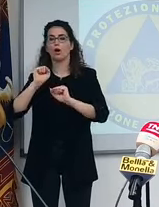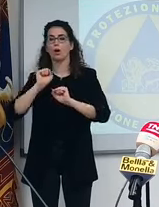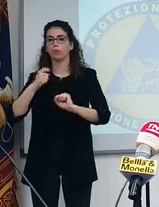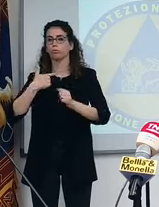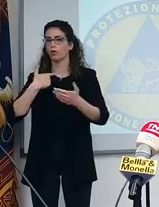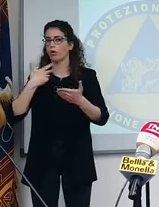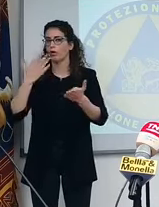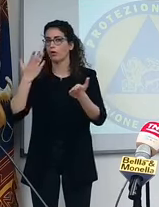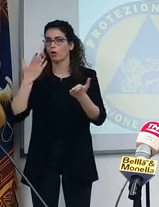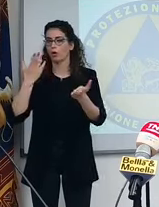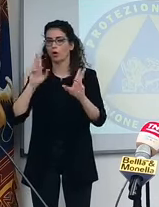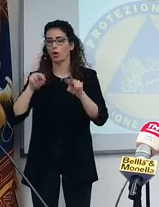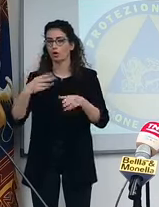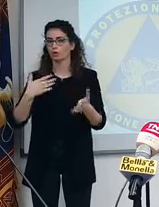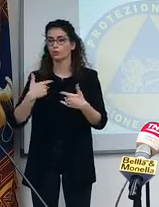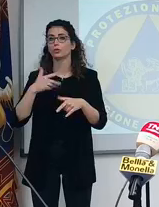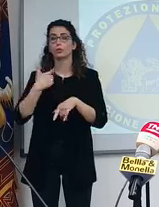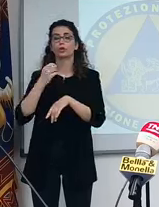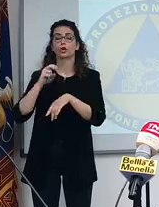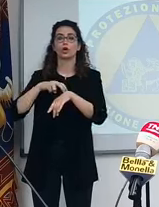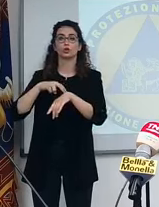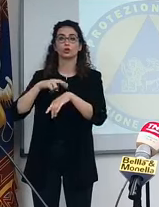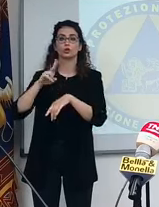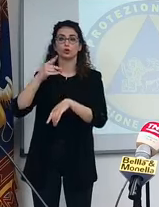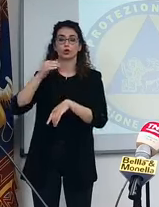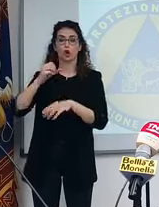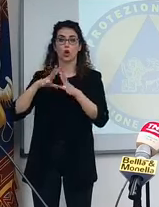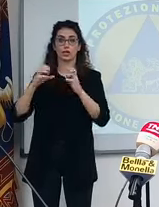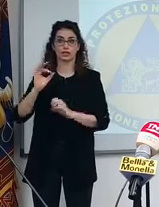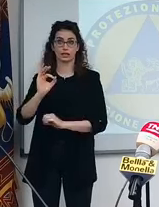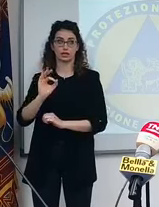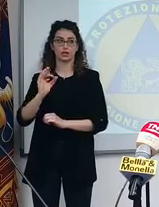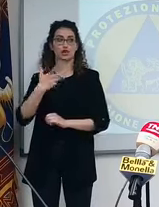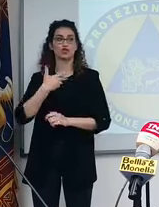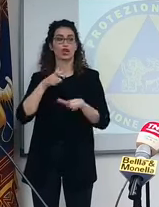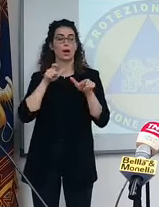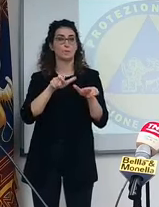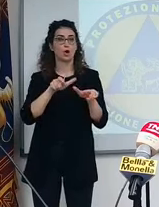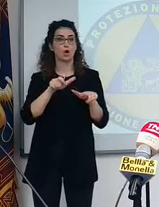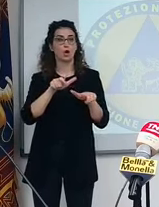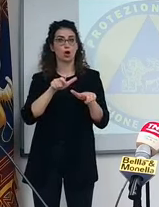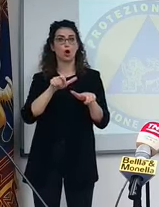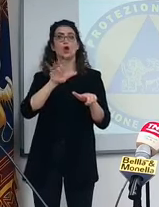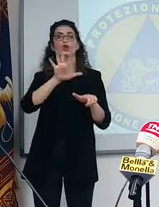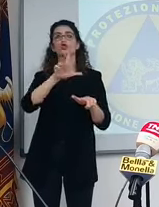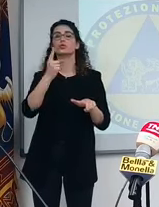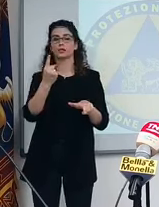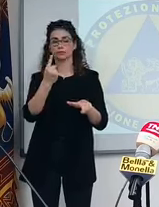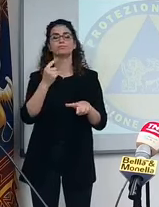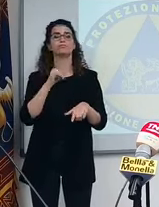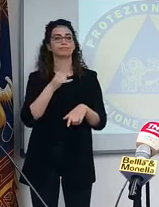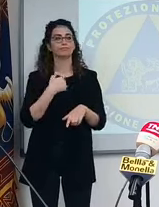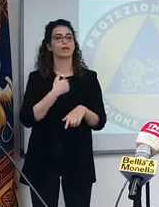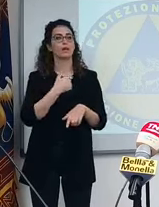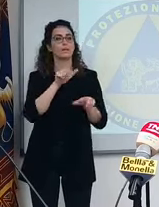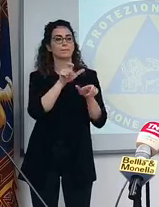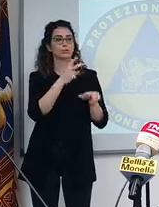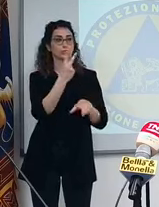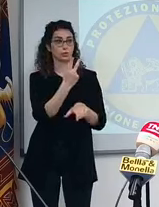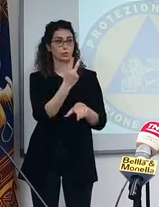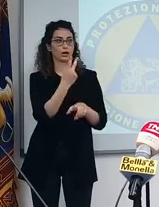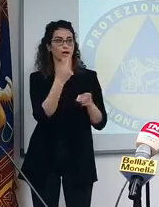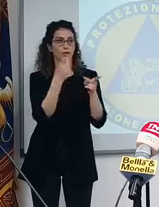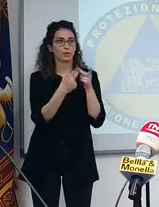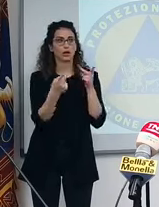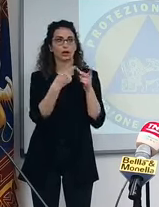verificare questo e anche al dottor Tognoro, che è da azienda Zero. Cioè, c'è un blocco dal 51? Sì. Due persone stanno